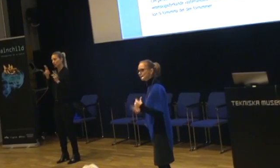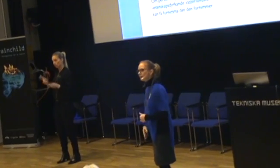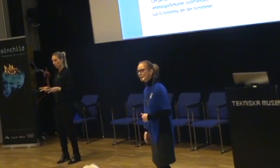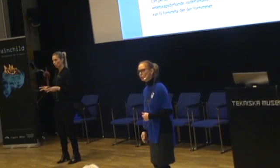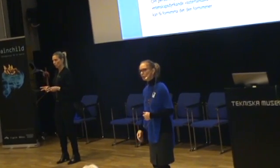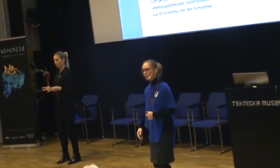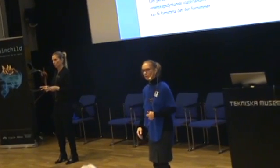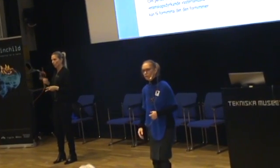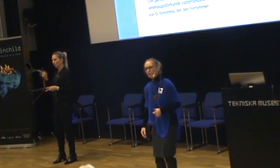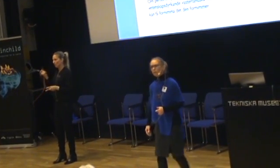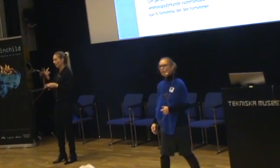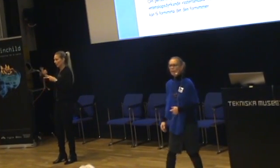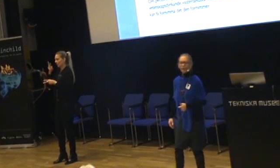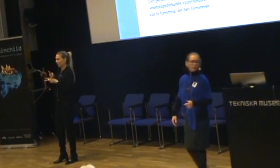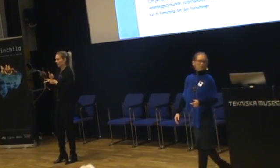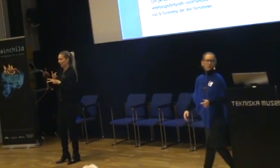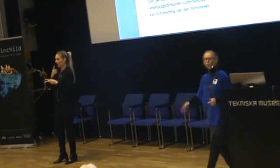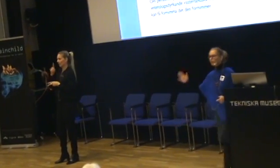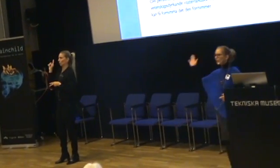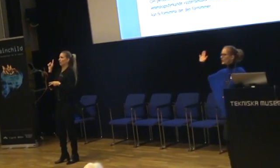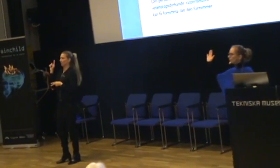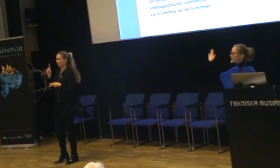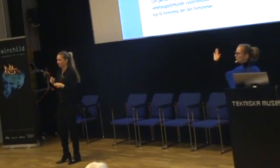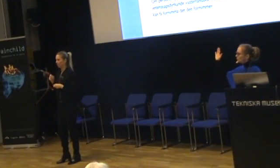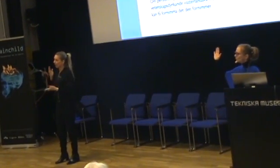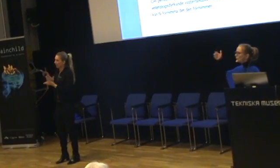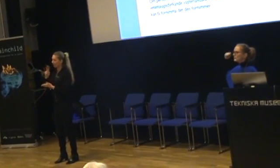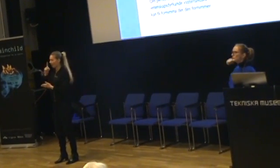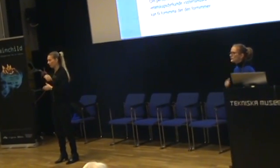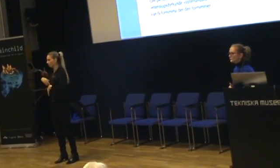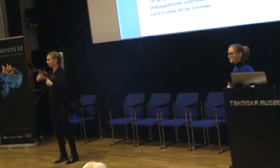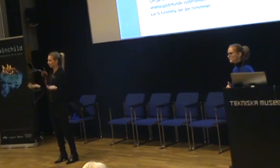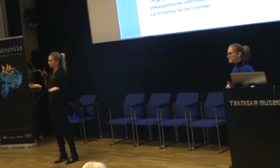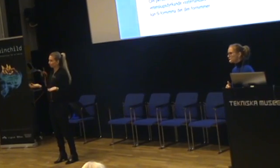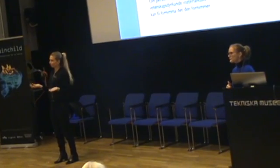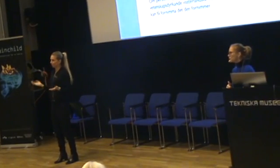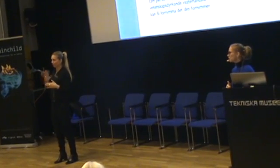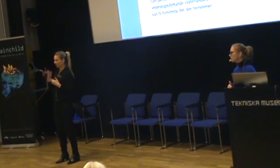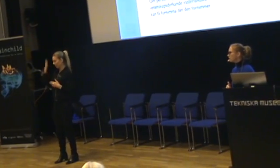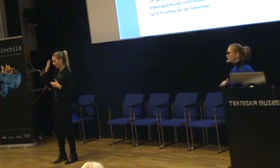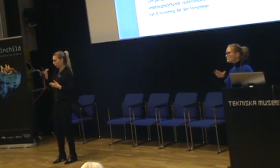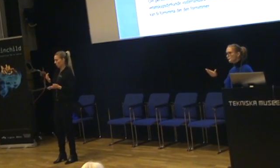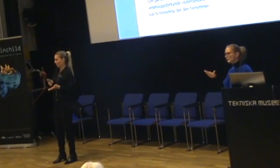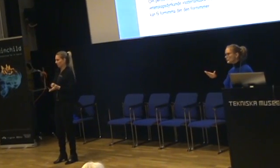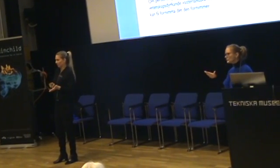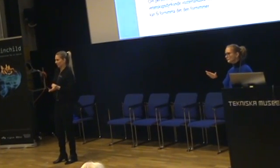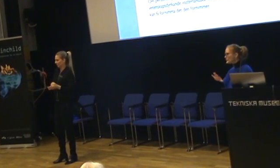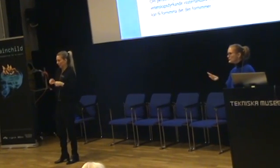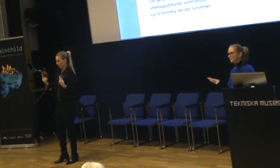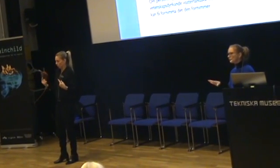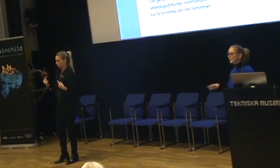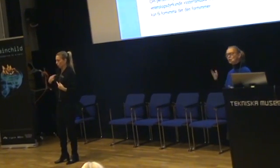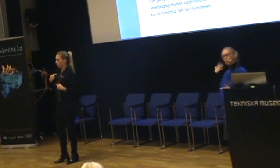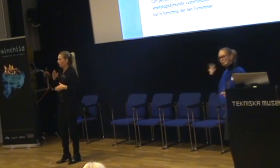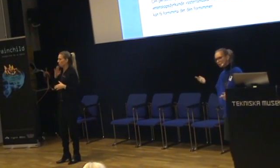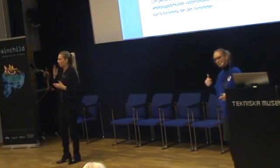lite extra intuitiva. Om det är rätt eller fel. Det finns inte vetenskapsbevis för vad det är så hit eller dit. Så jag behöver inte, jag